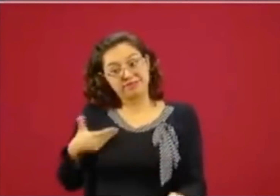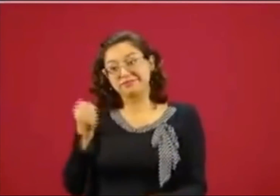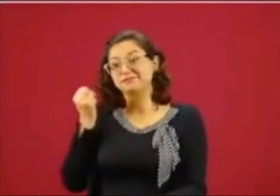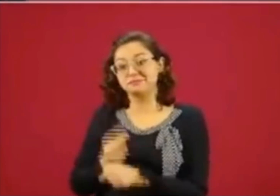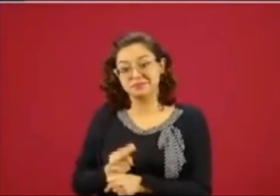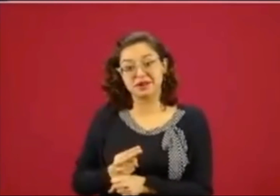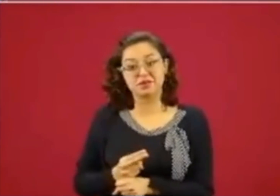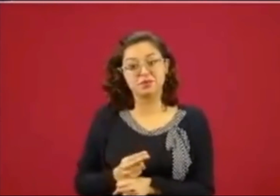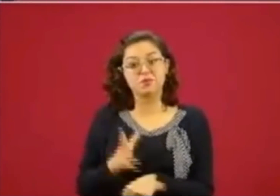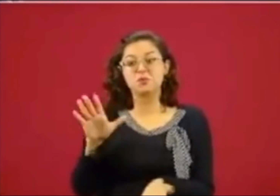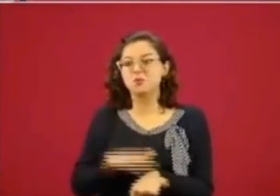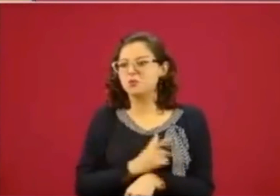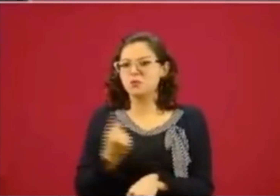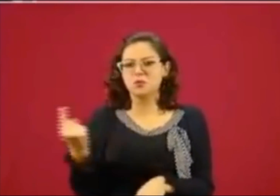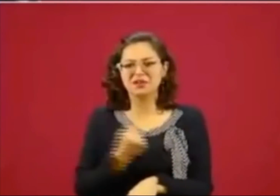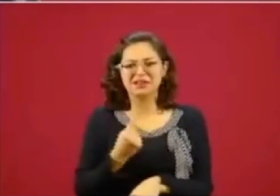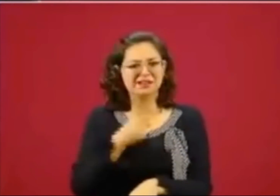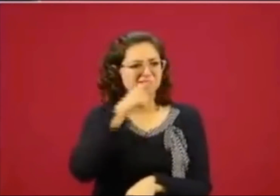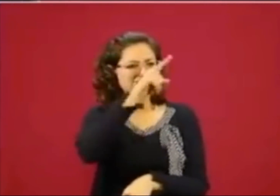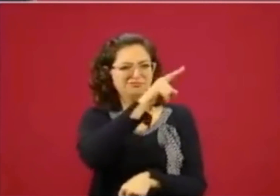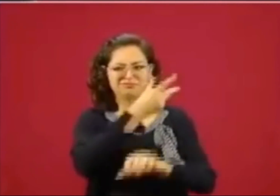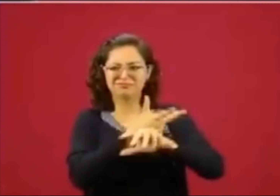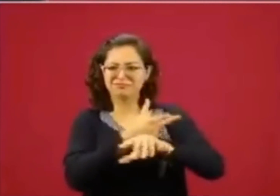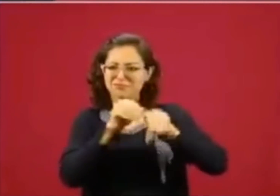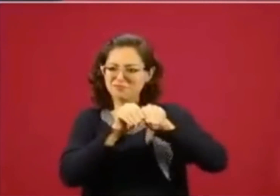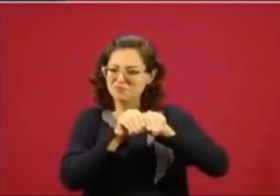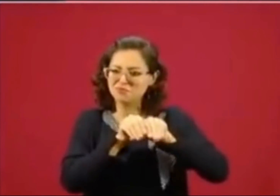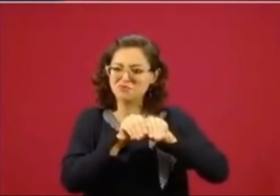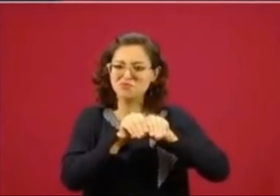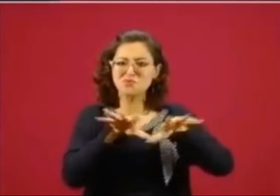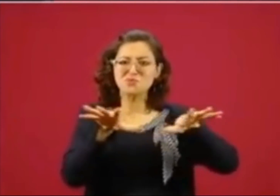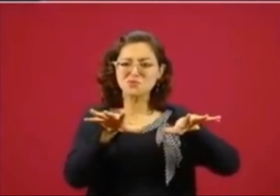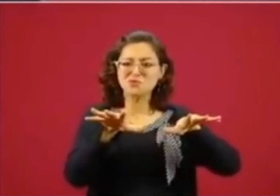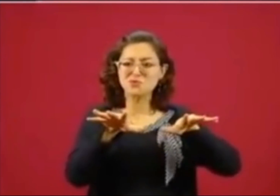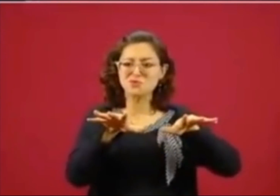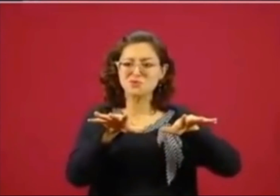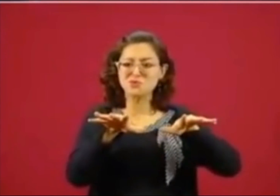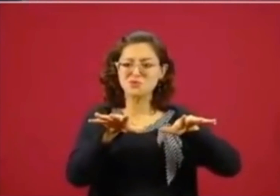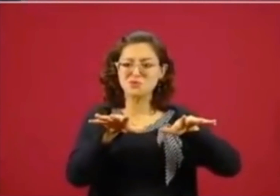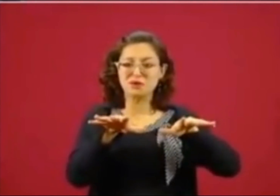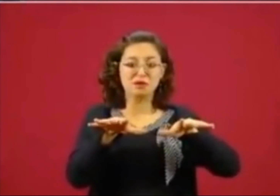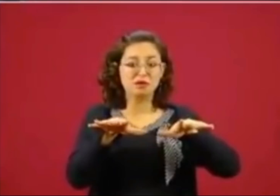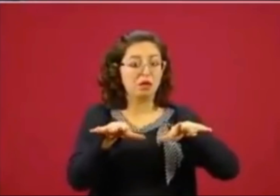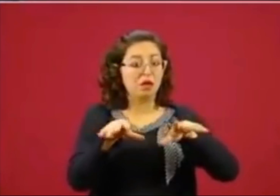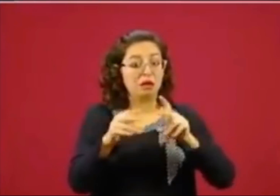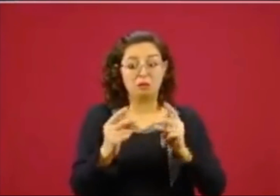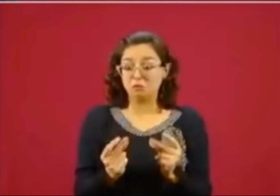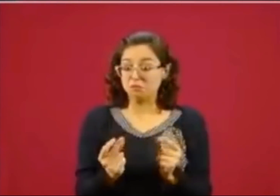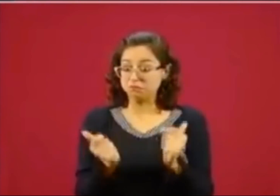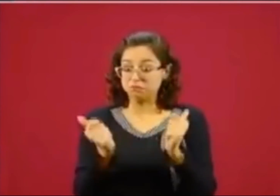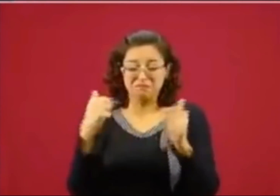porque inmediatamente que aparece lo que llaman nado sincronizado